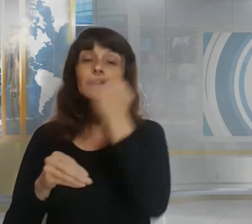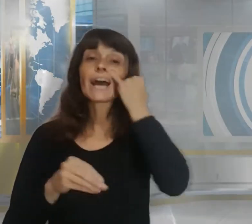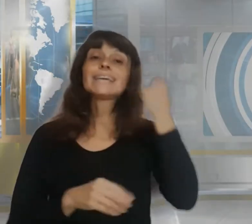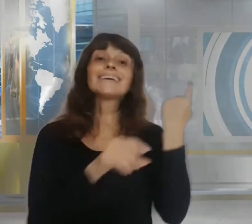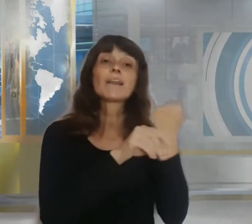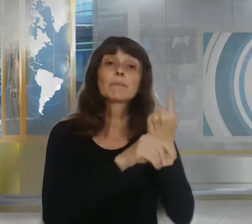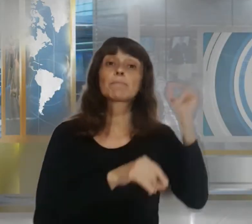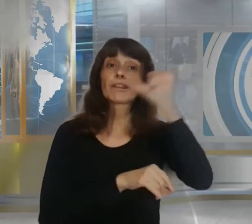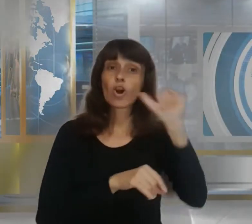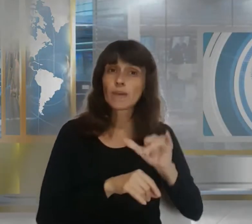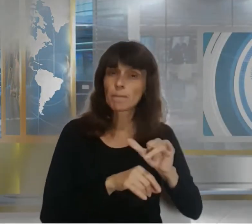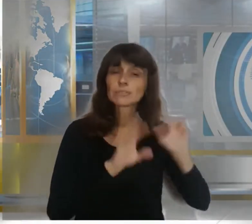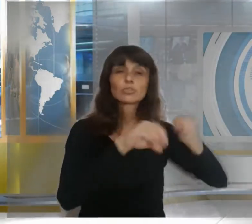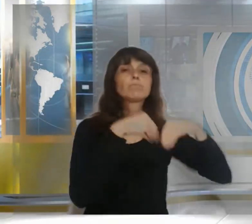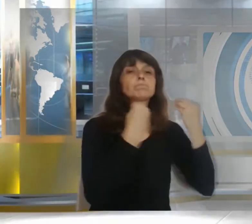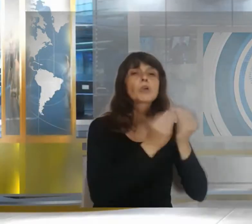turno de todo el nivel secundario